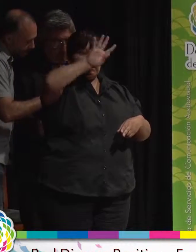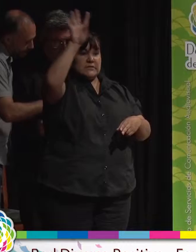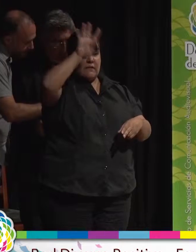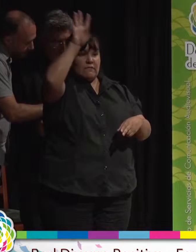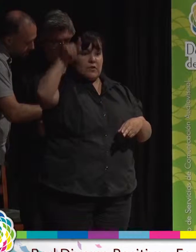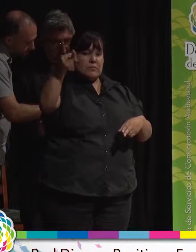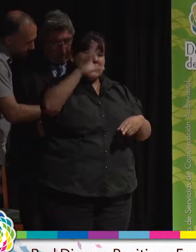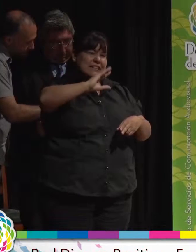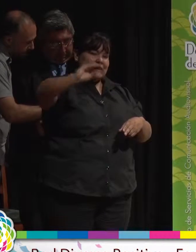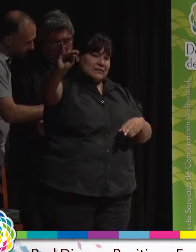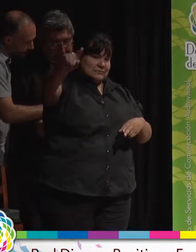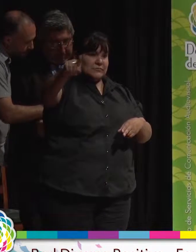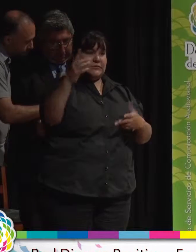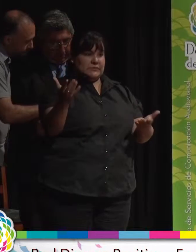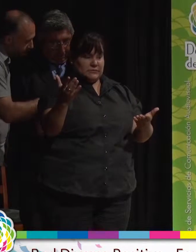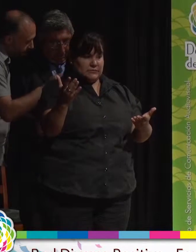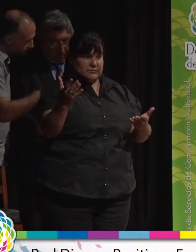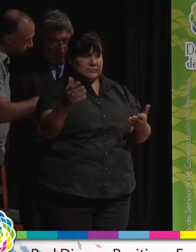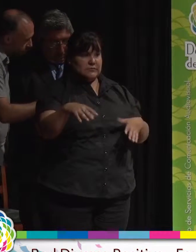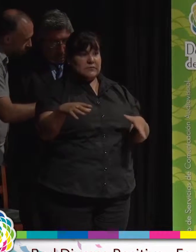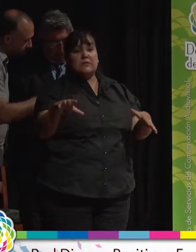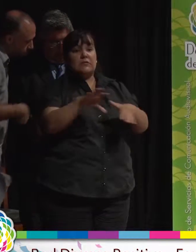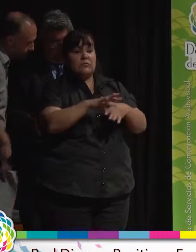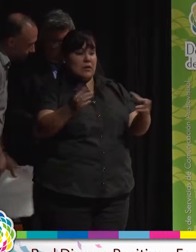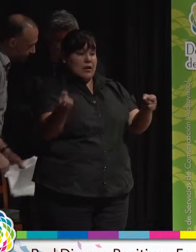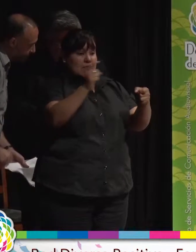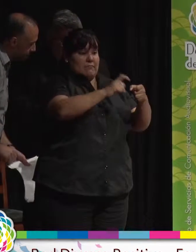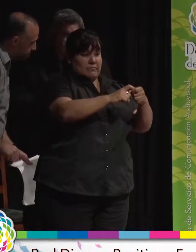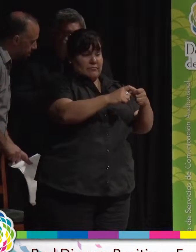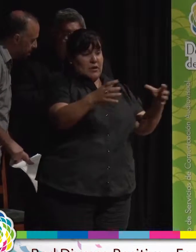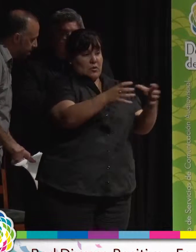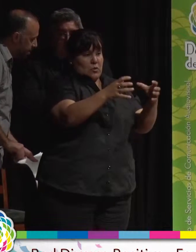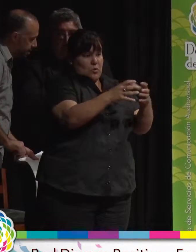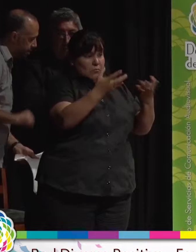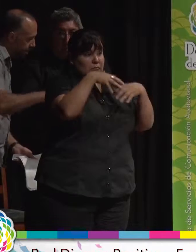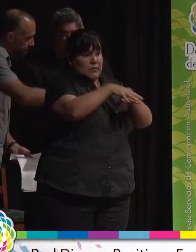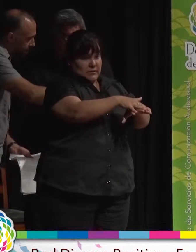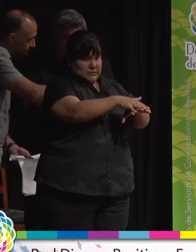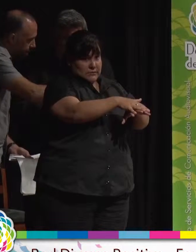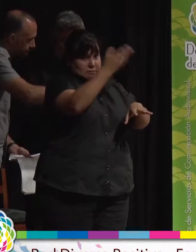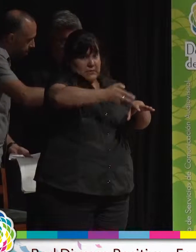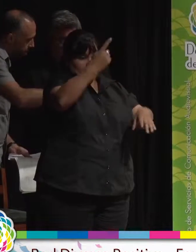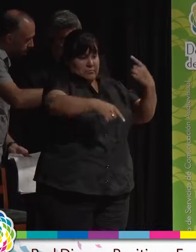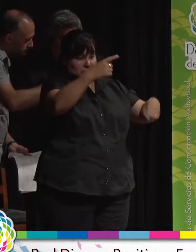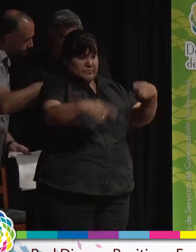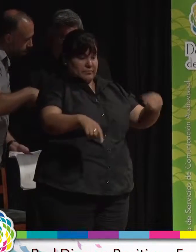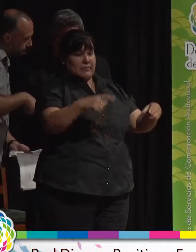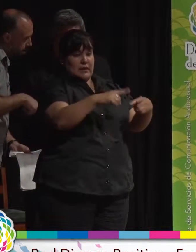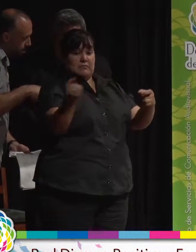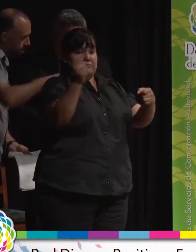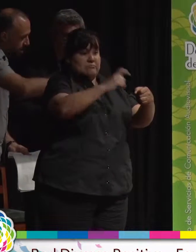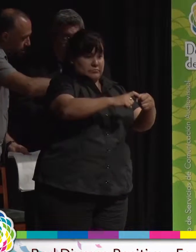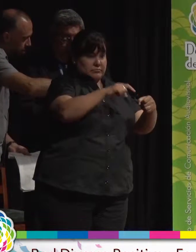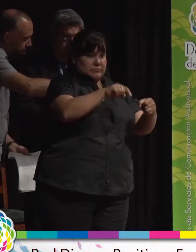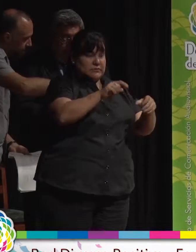Formosa. Hace poquito me uní a la red diversa positiva de Formosa. Y la